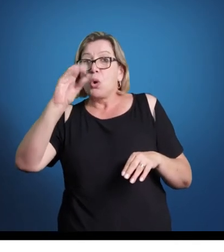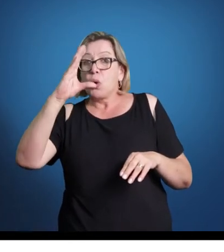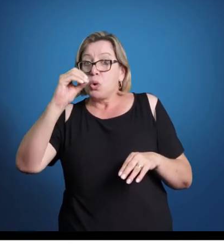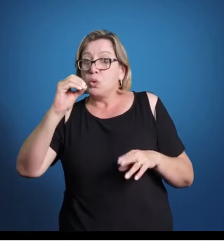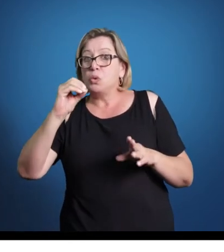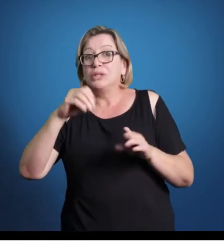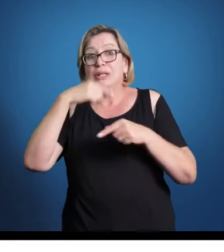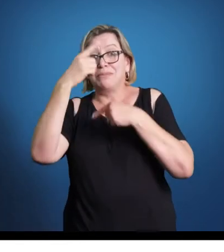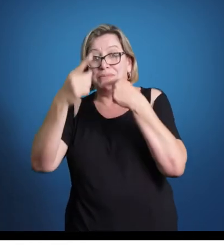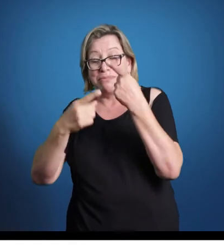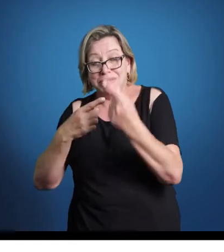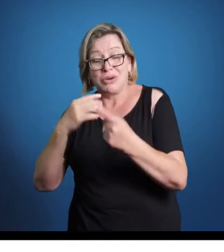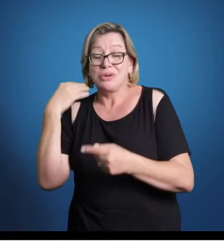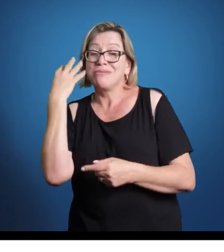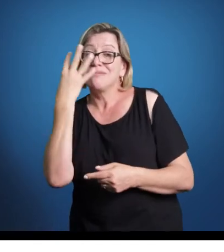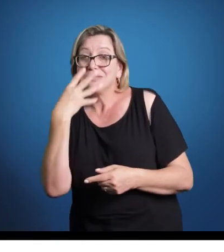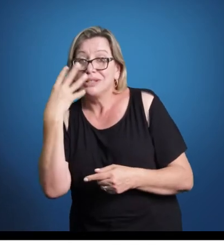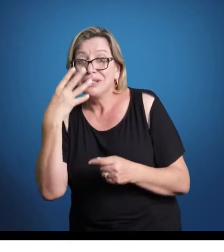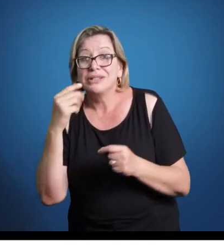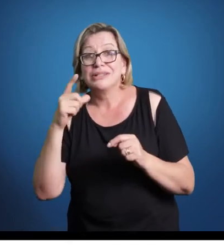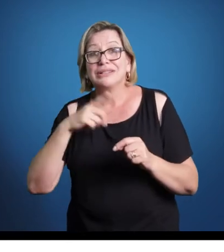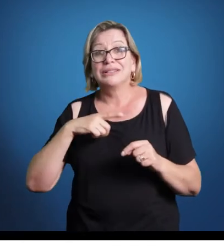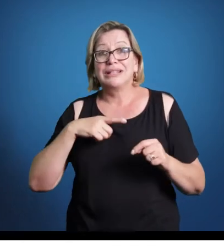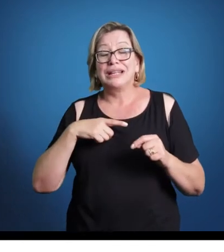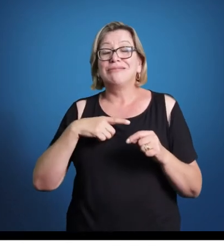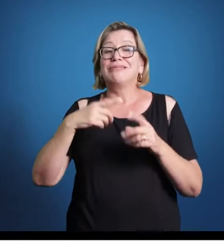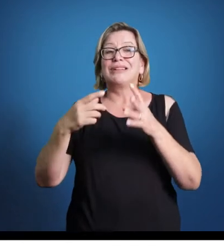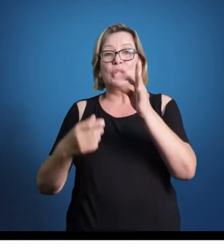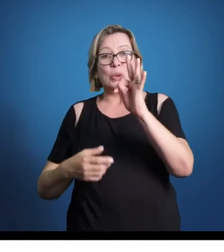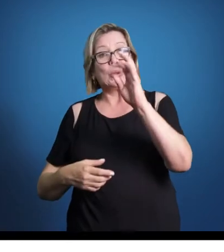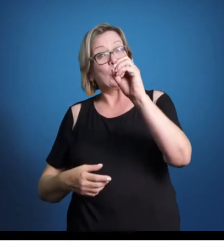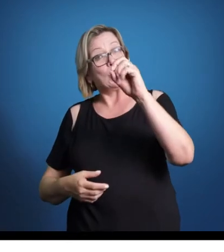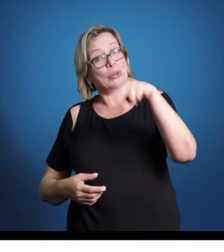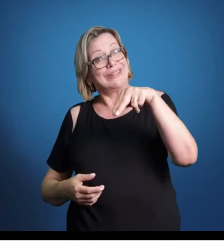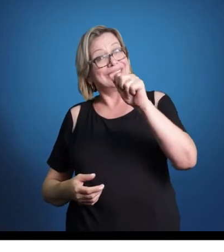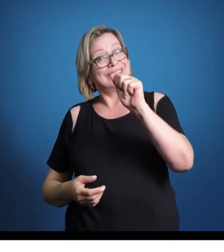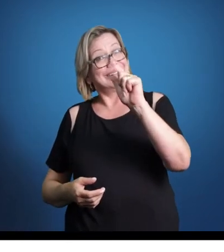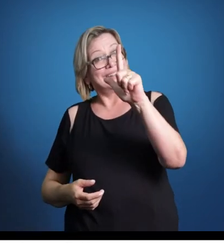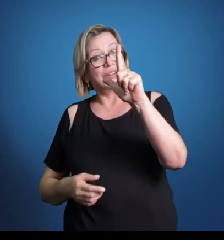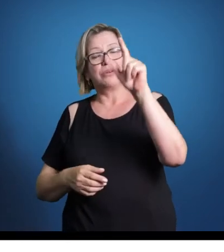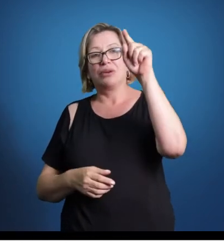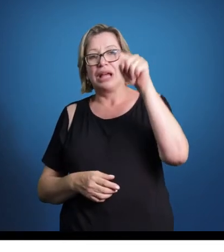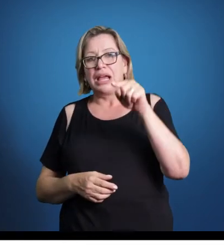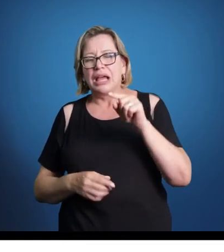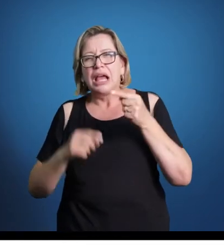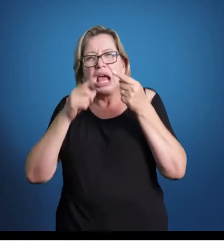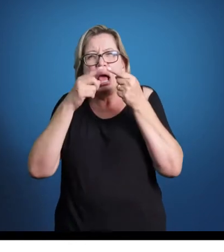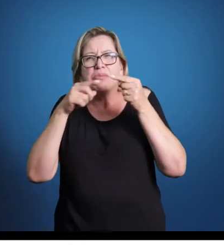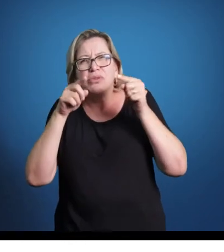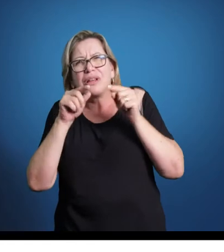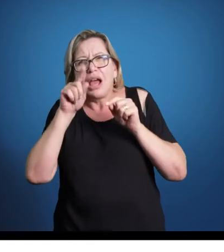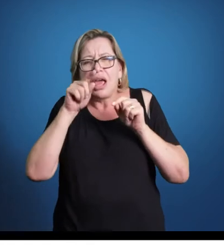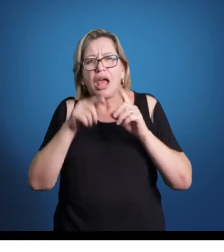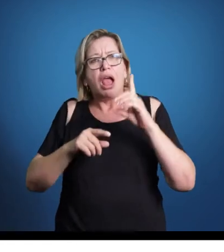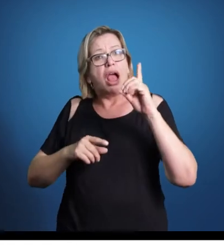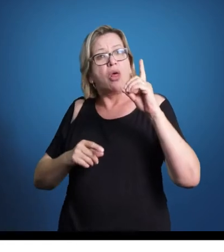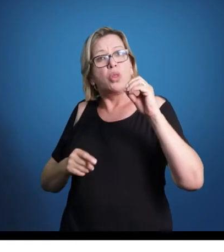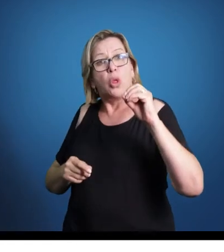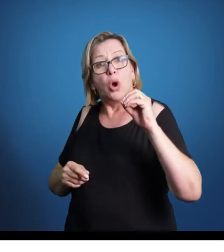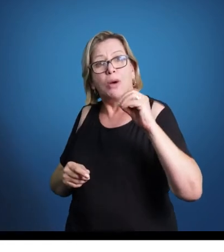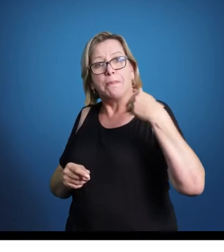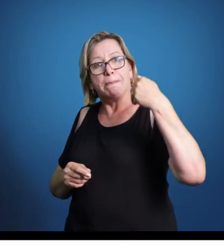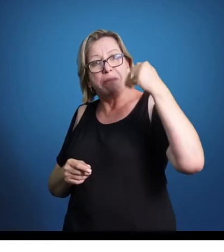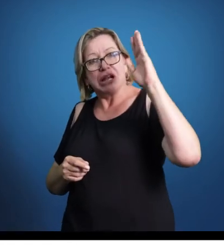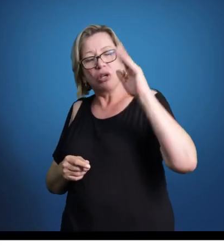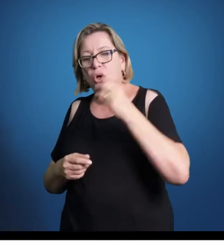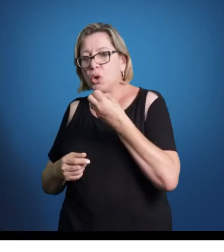período totalmente norteado por uma coisa que nós chamamos de sistema tonal. Essa coisa que diz assim, ah, essa música está em dó maior, ah, aquela música está em fá menor,